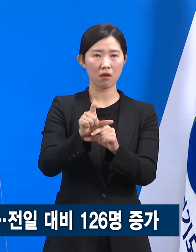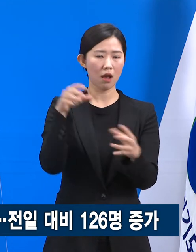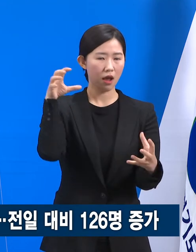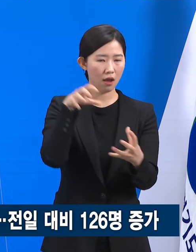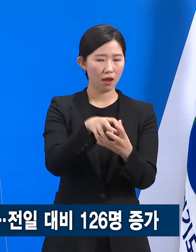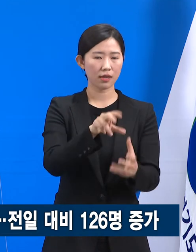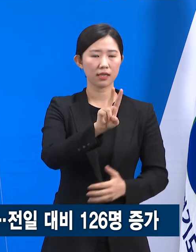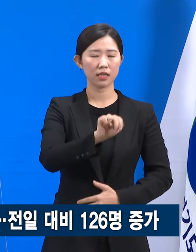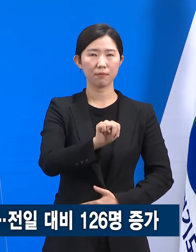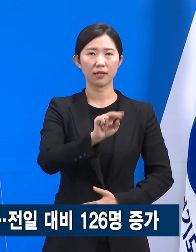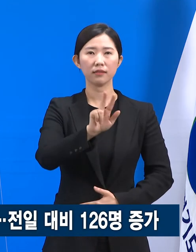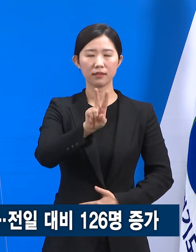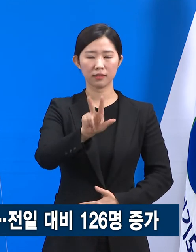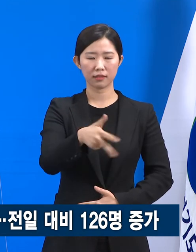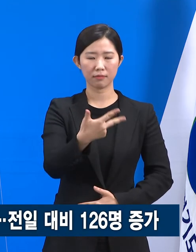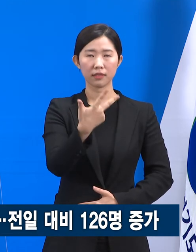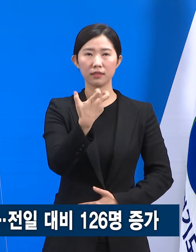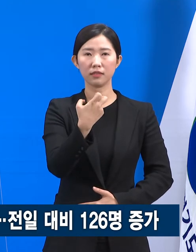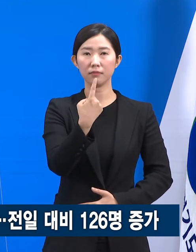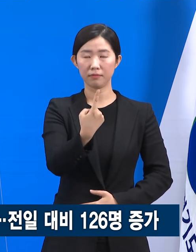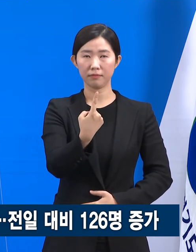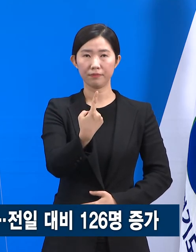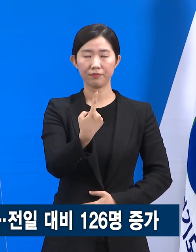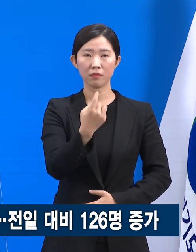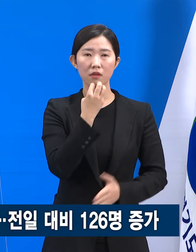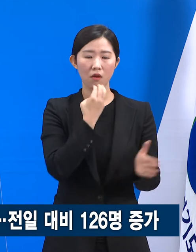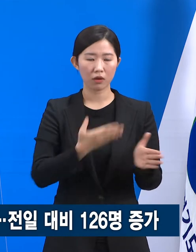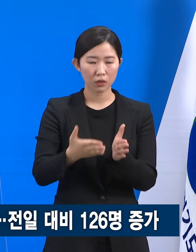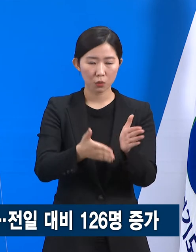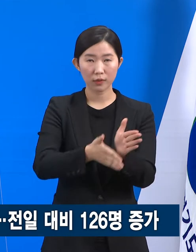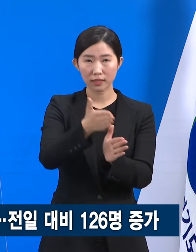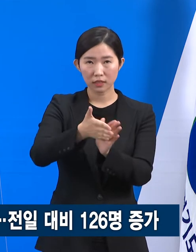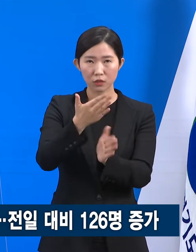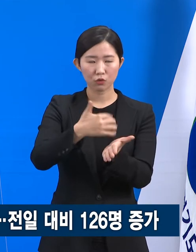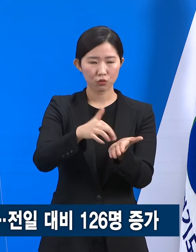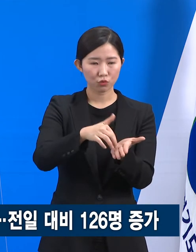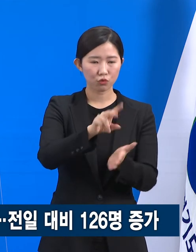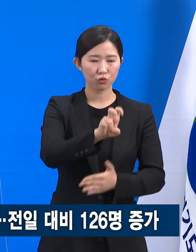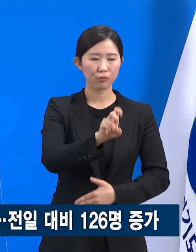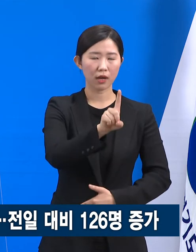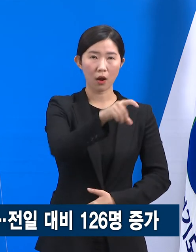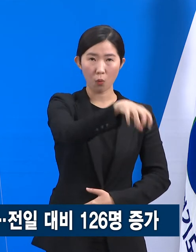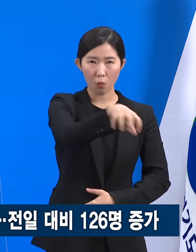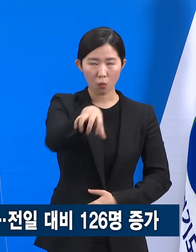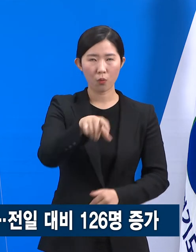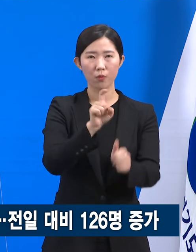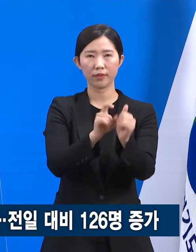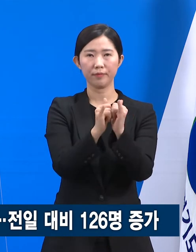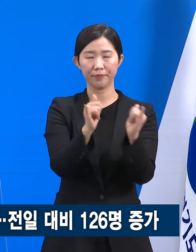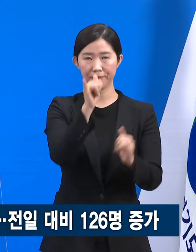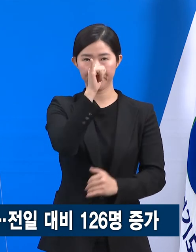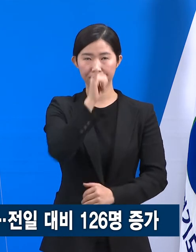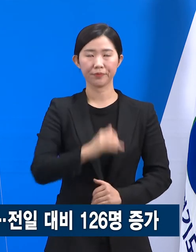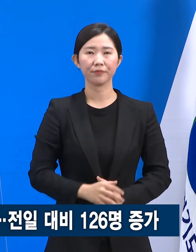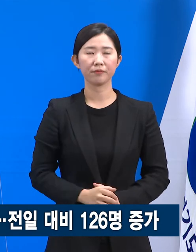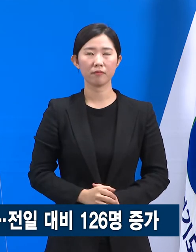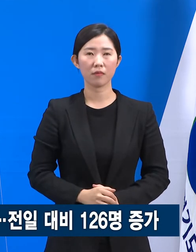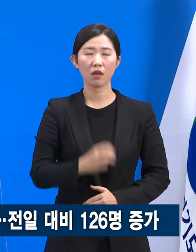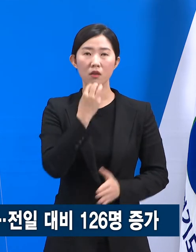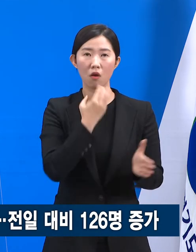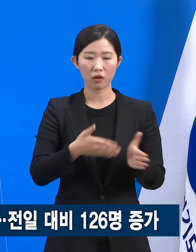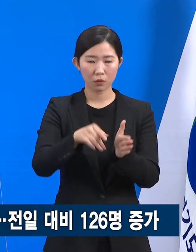771명으로 도내 21개 시군에서 확진자가 발생하였습니다. 국내 발생이